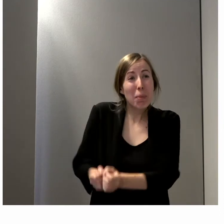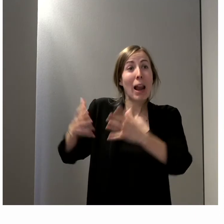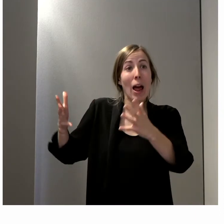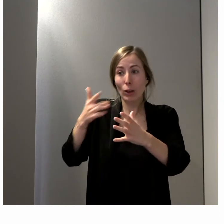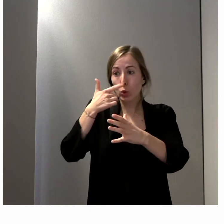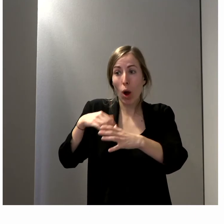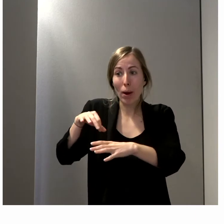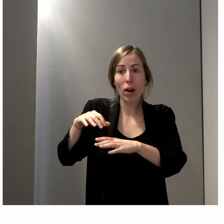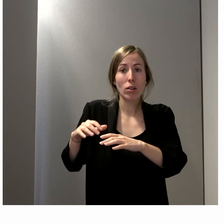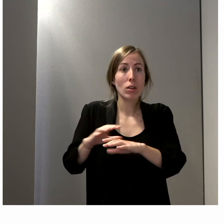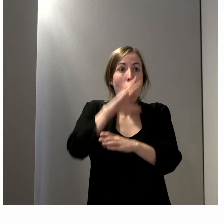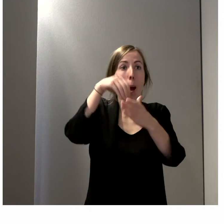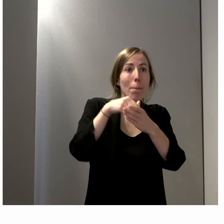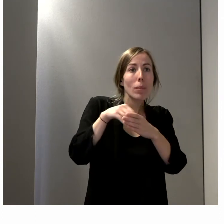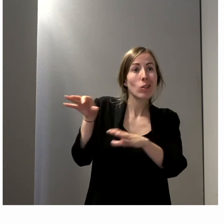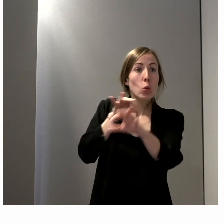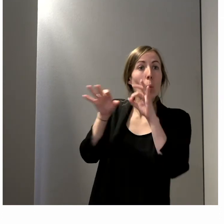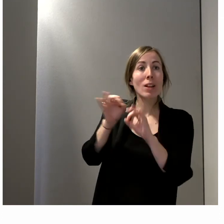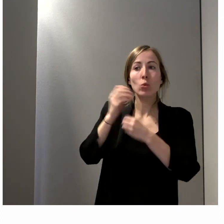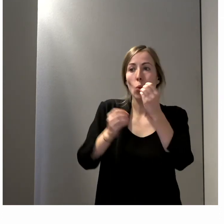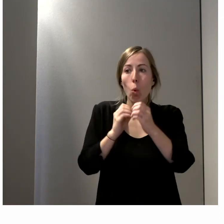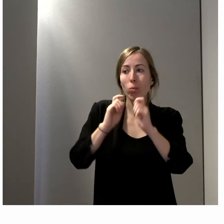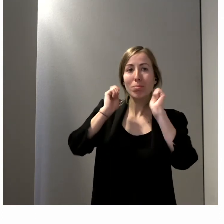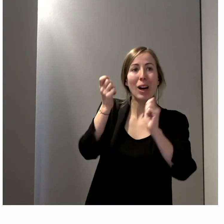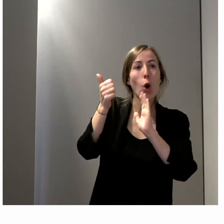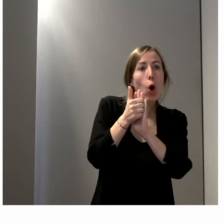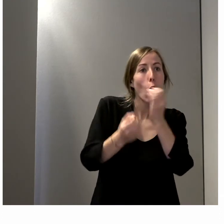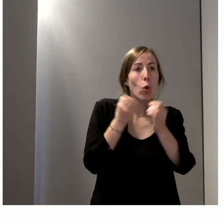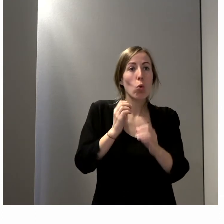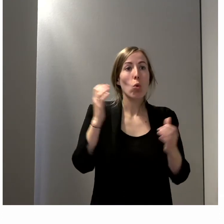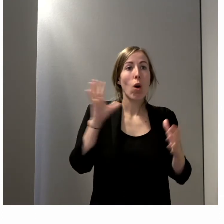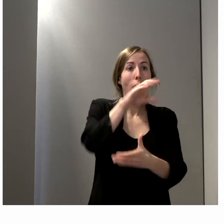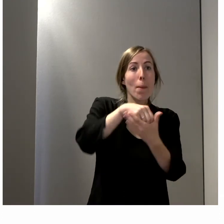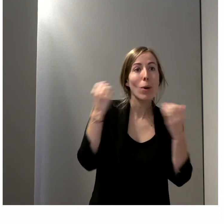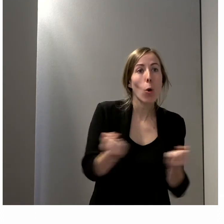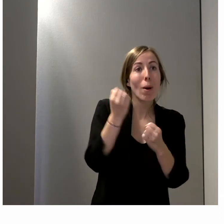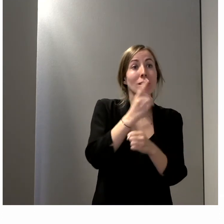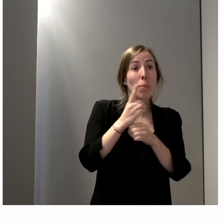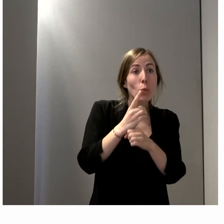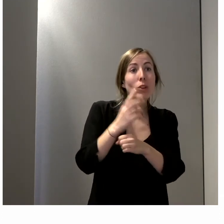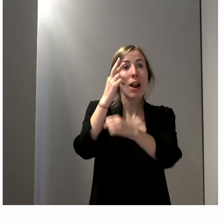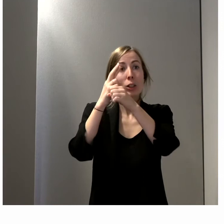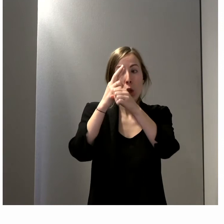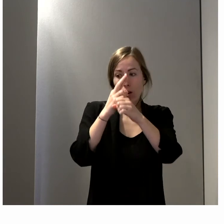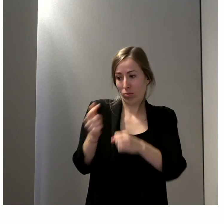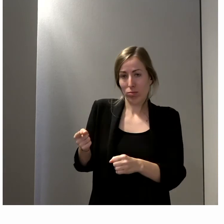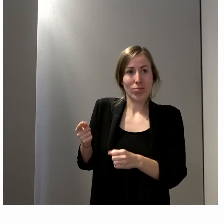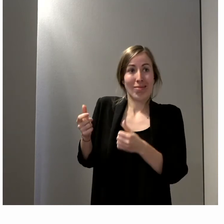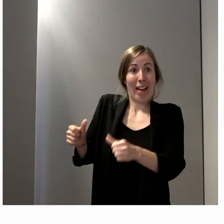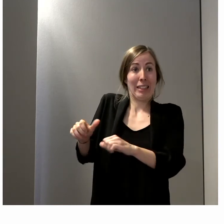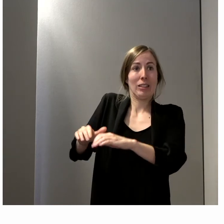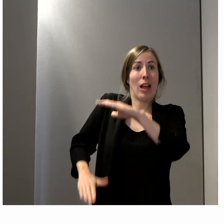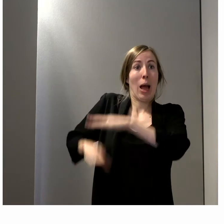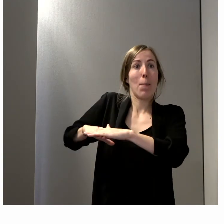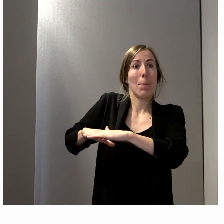des nominations, à des listes, à des campagnes départementales ou régionales. Et donc pour